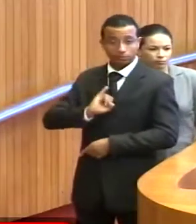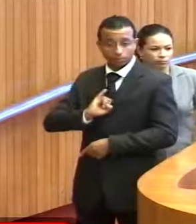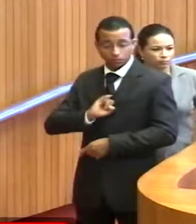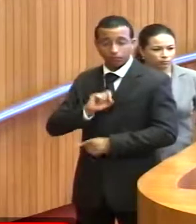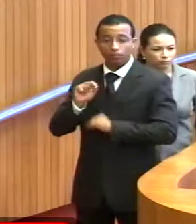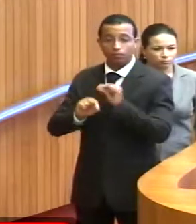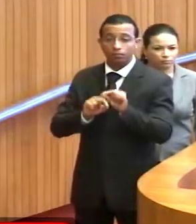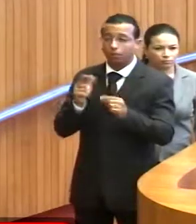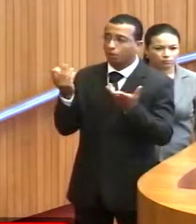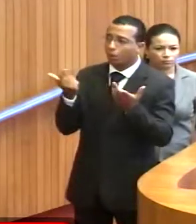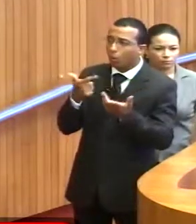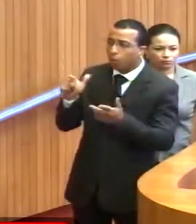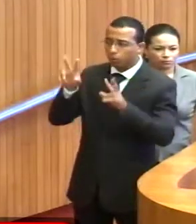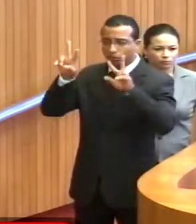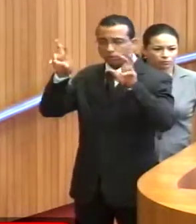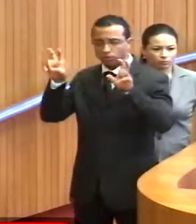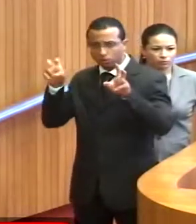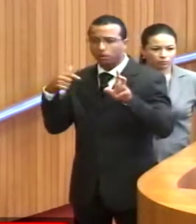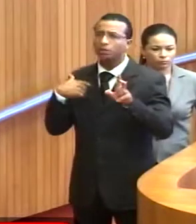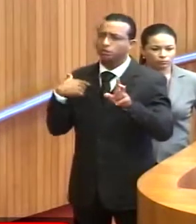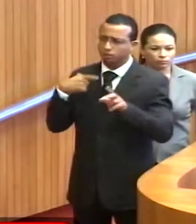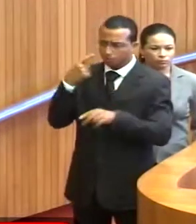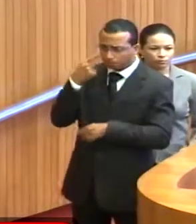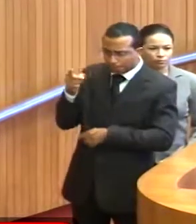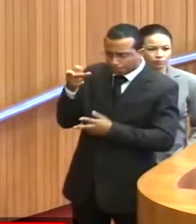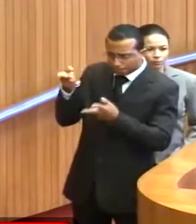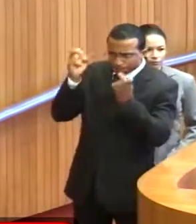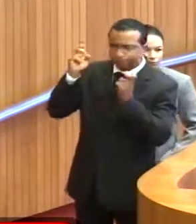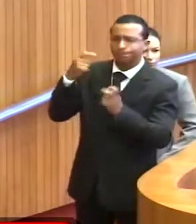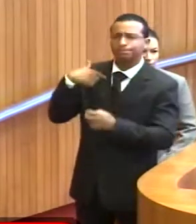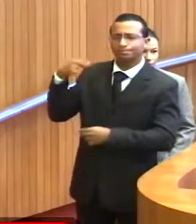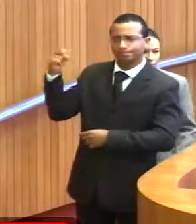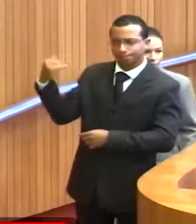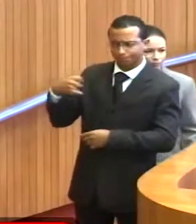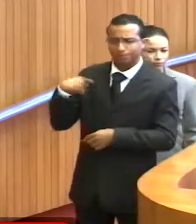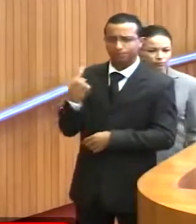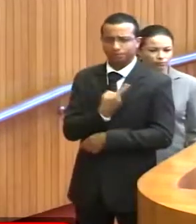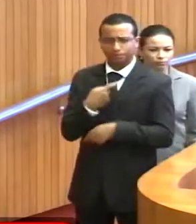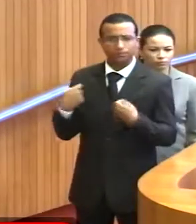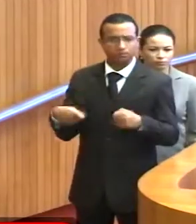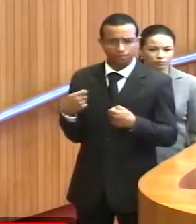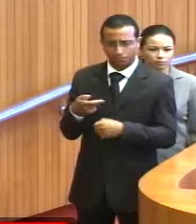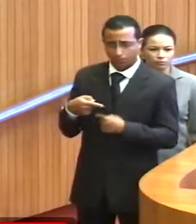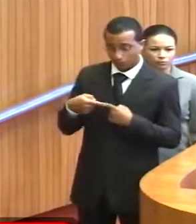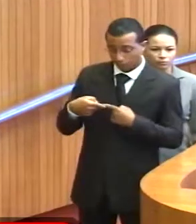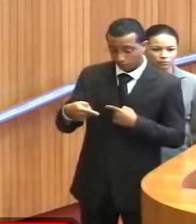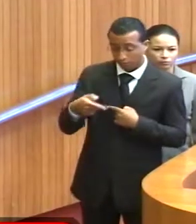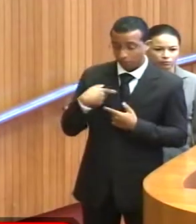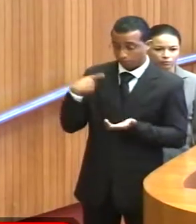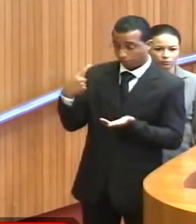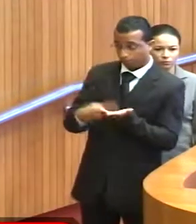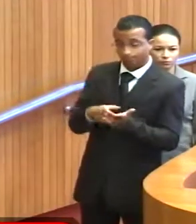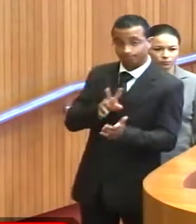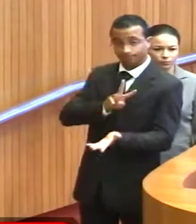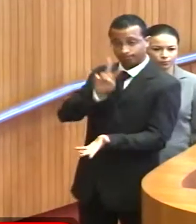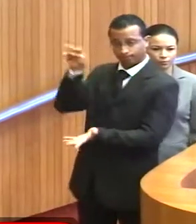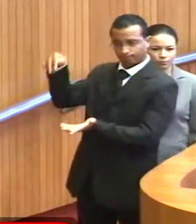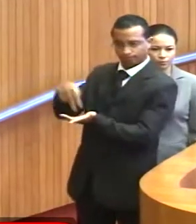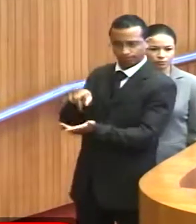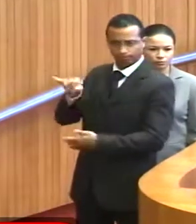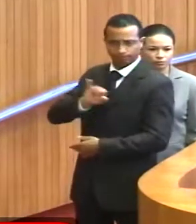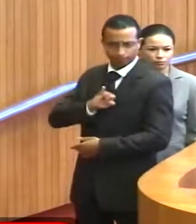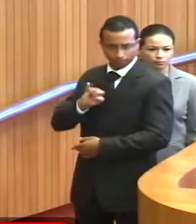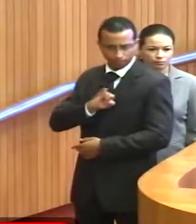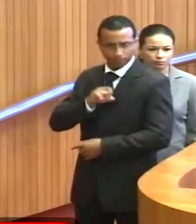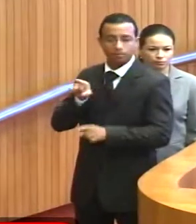para uma outra temática. E eu vejo que nós precisamos ir esta semana, deputado Bira, à Imperatriz,